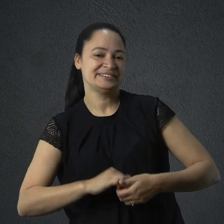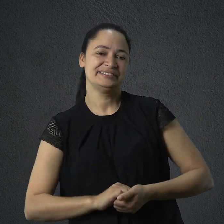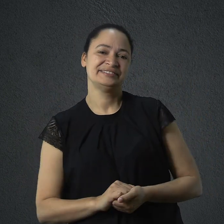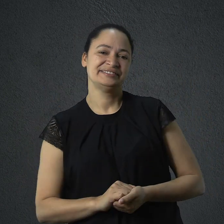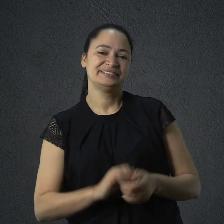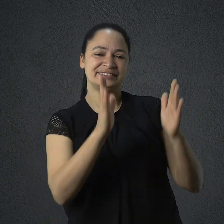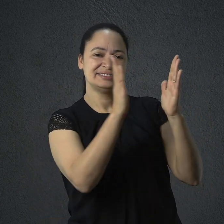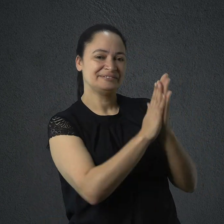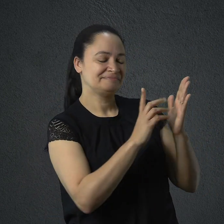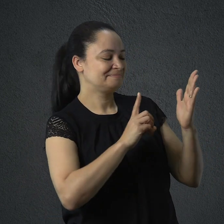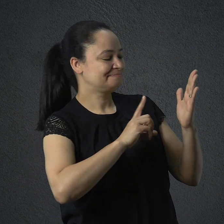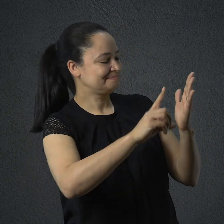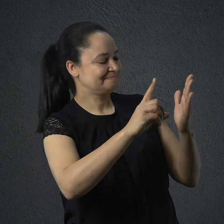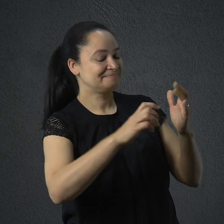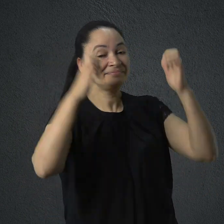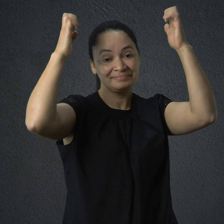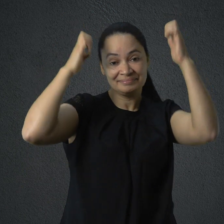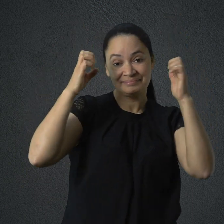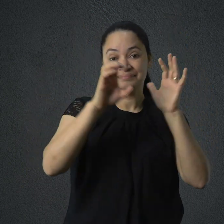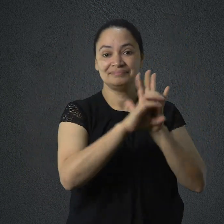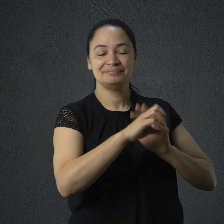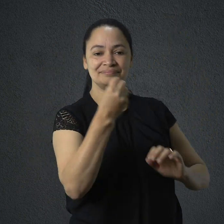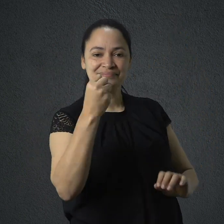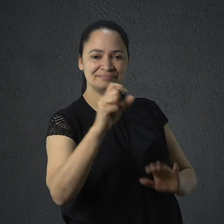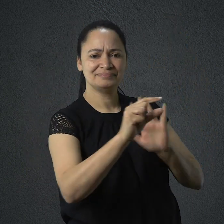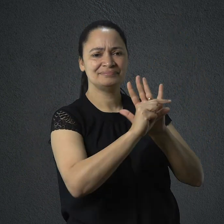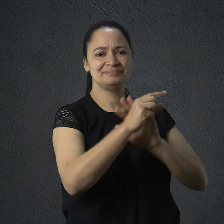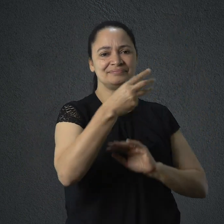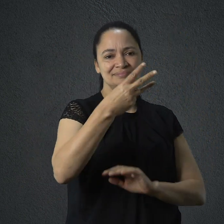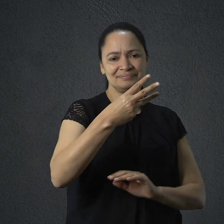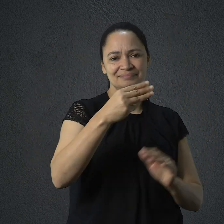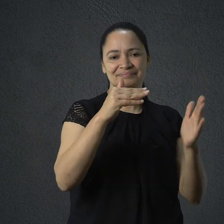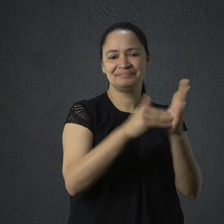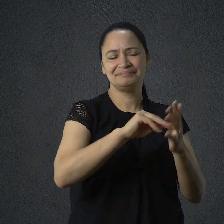Leitura bíblica Esther capítulo 8, do versículo 3 ao 11.